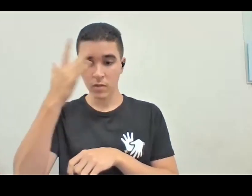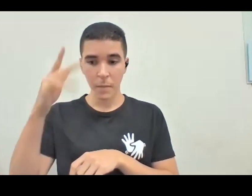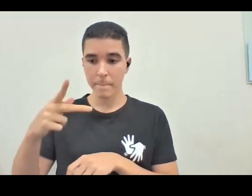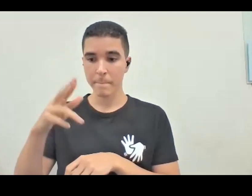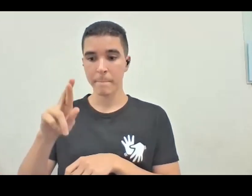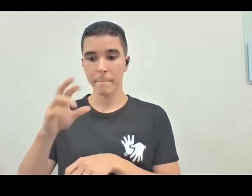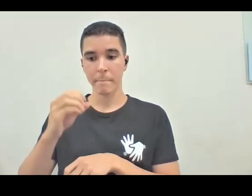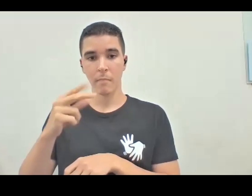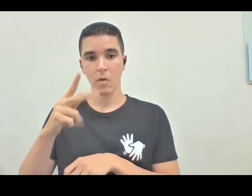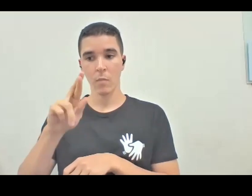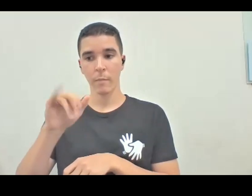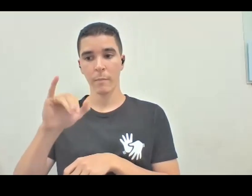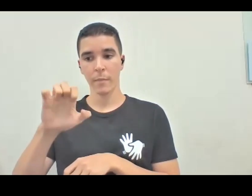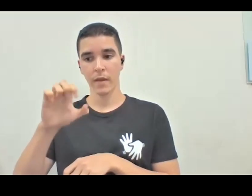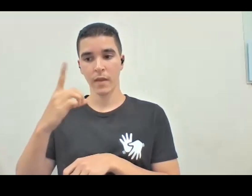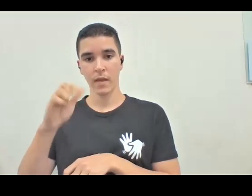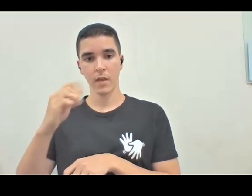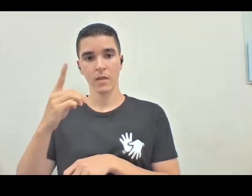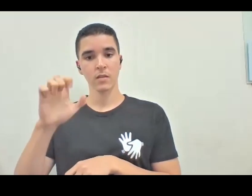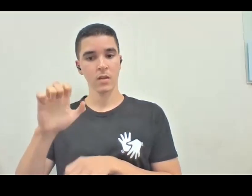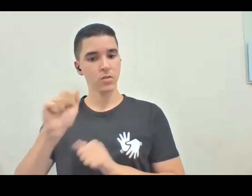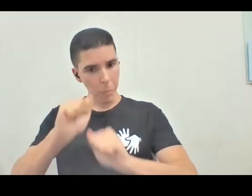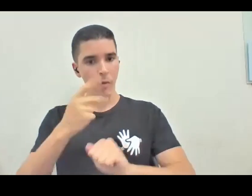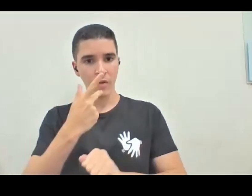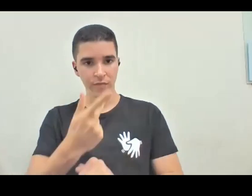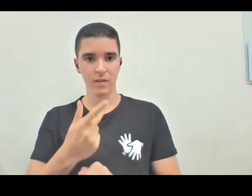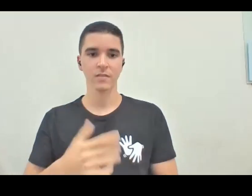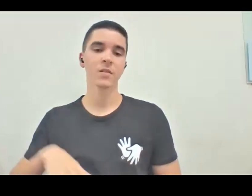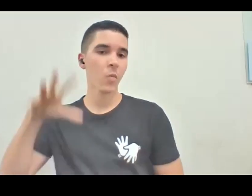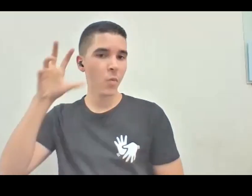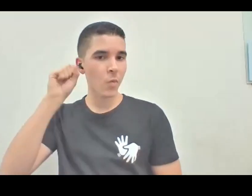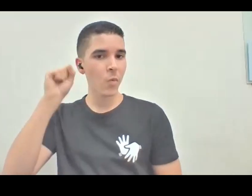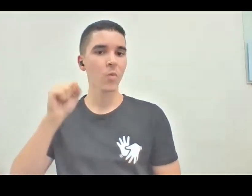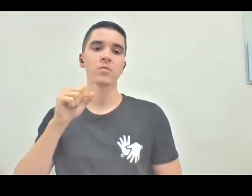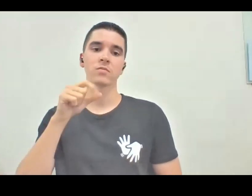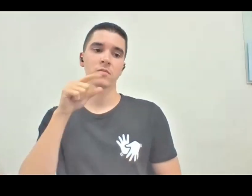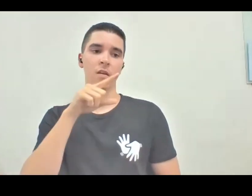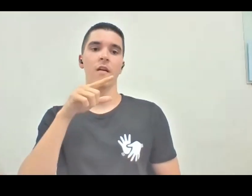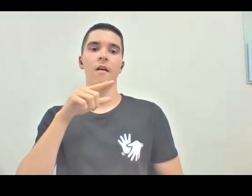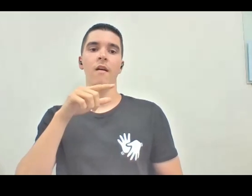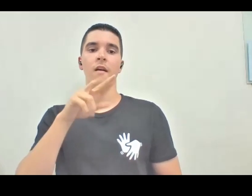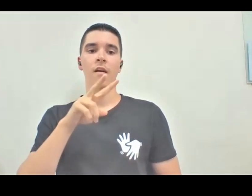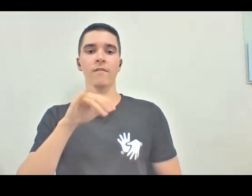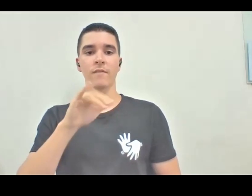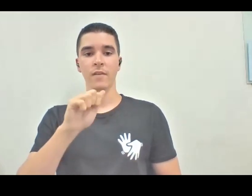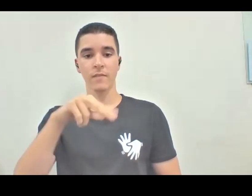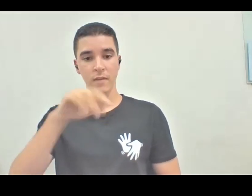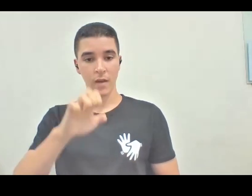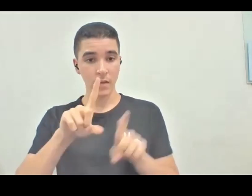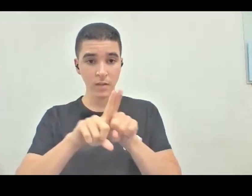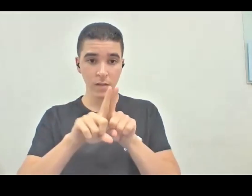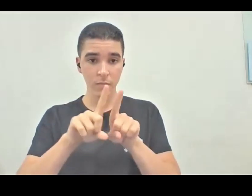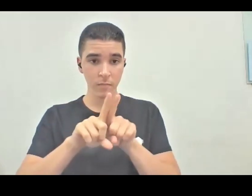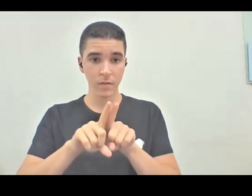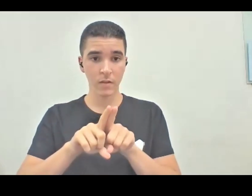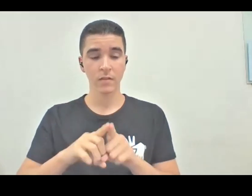então, assim, ouçam o que a Viviana está falando, o que a Viviana também, mas o que a Liliana está falando, porque, assim, ela é uma